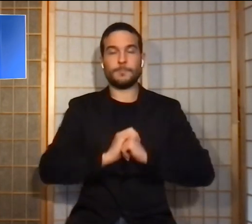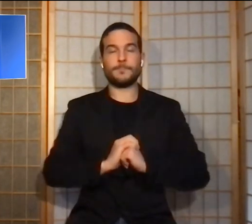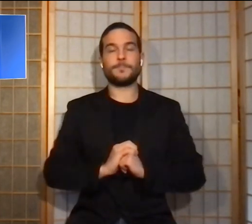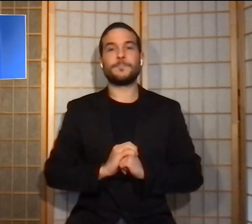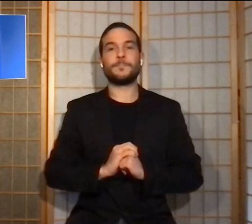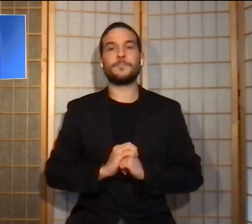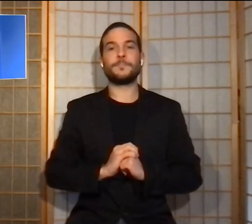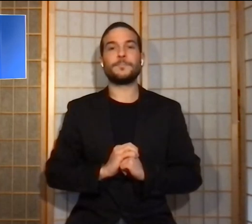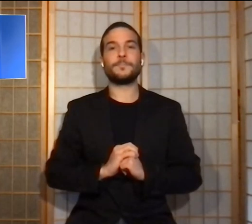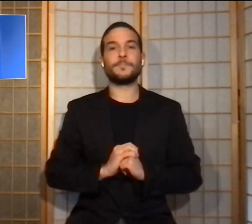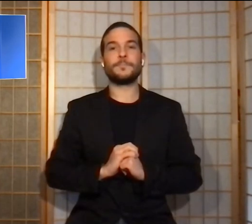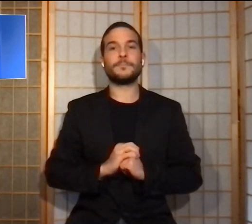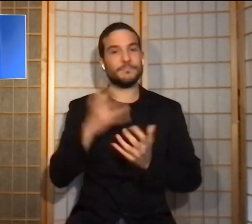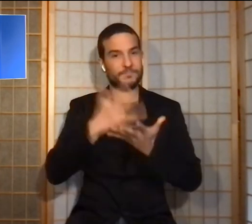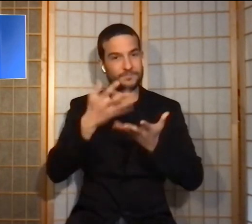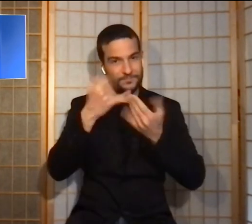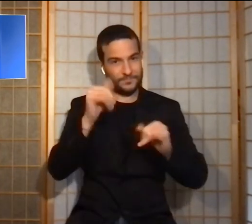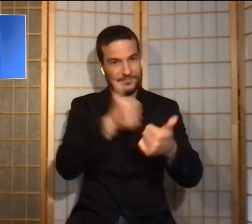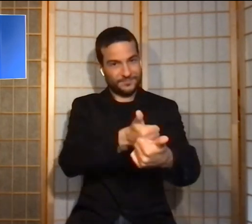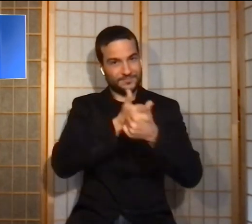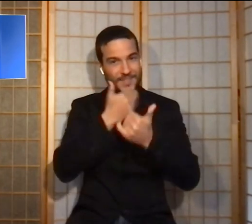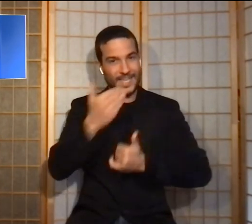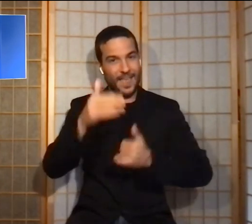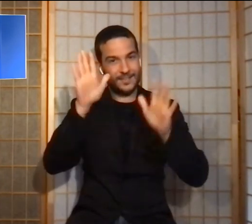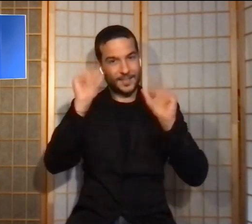È tutto, grazie per averci seguito. Buonasera.